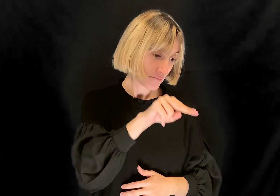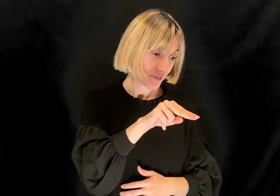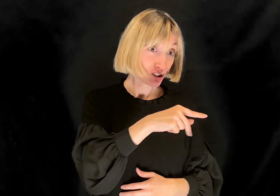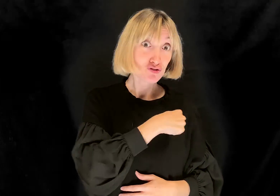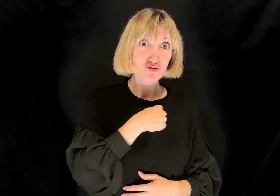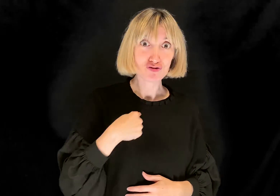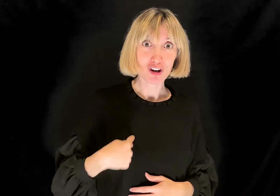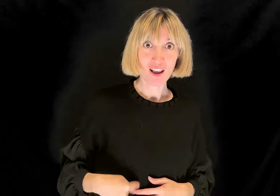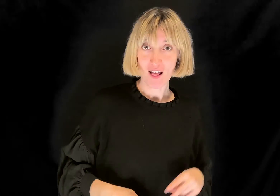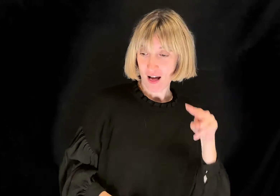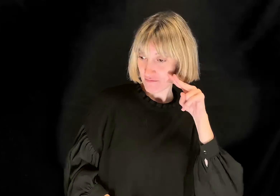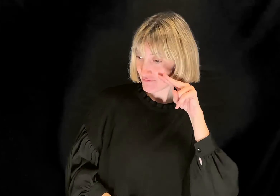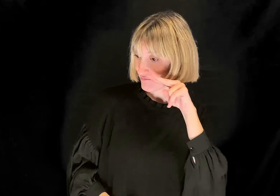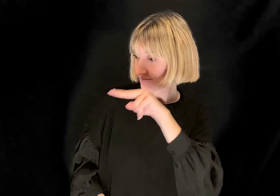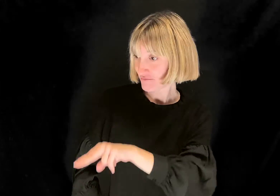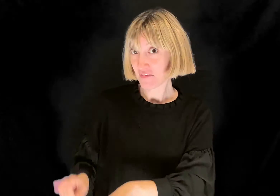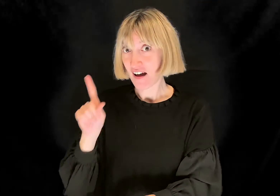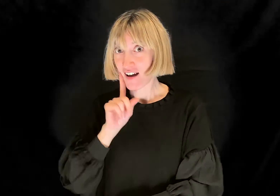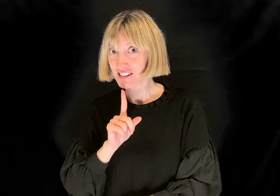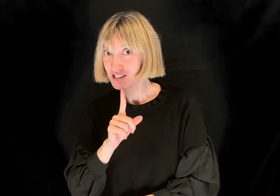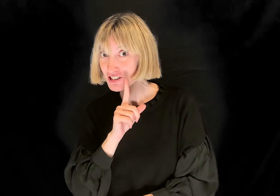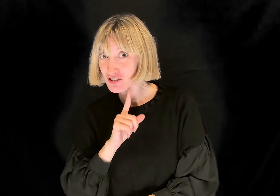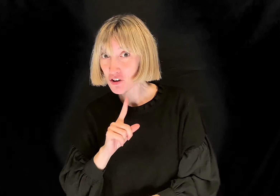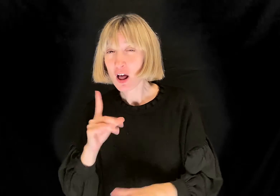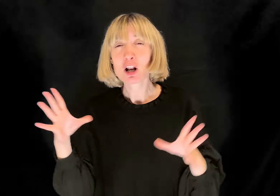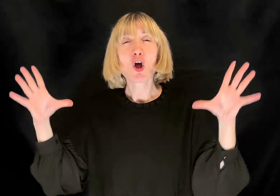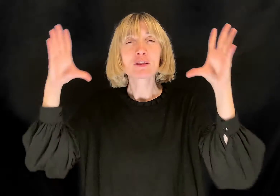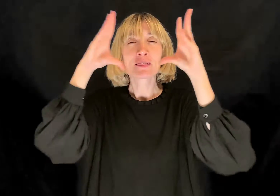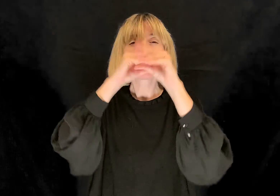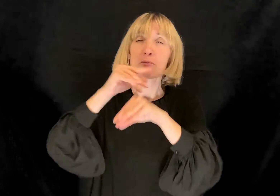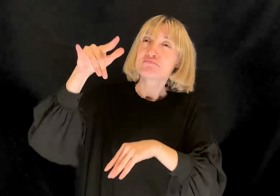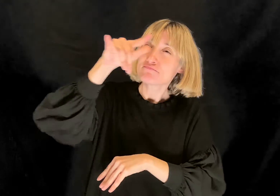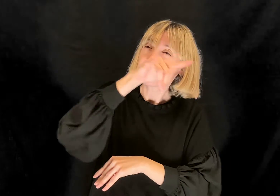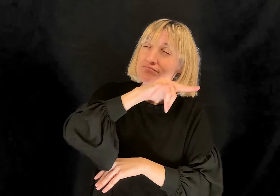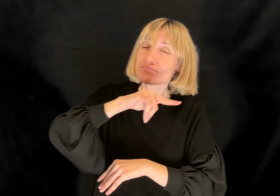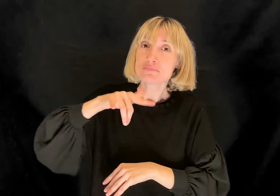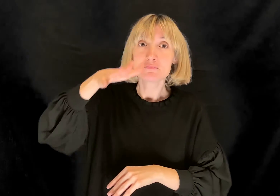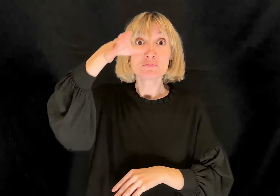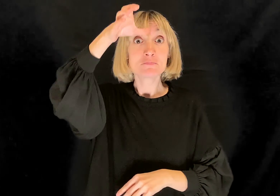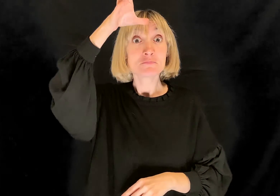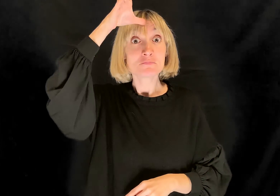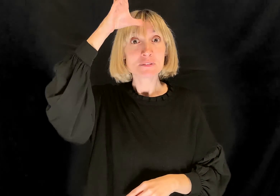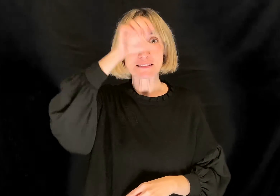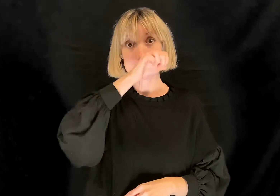dall'Arizona e se uno si perde nella notte questa sapienza è di grande aiuto.